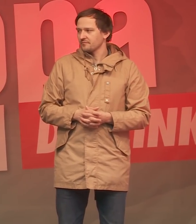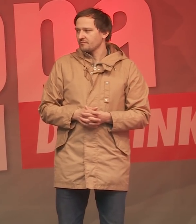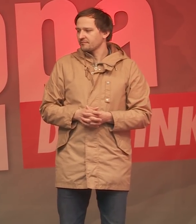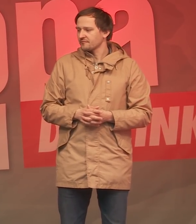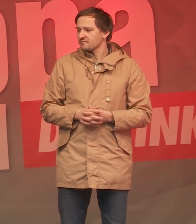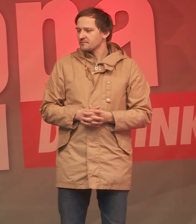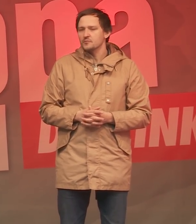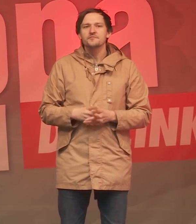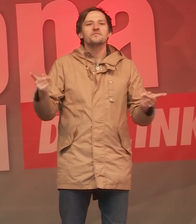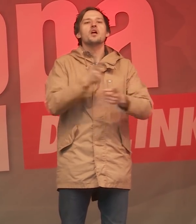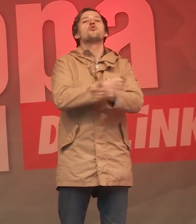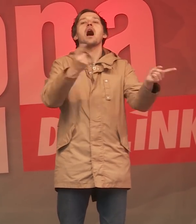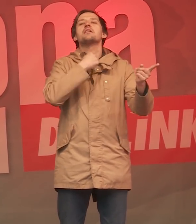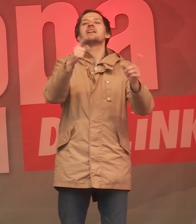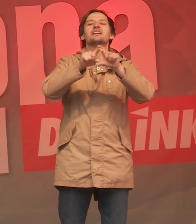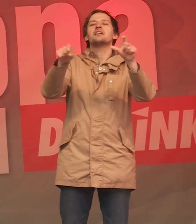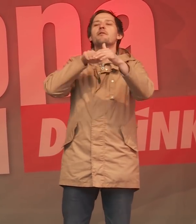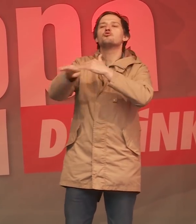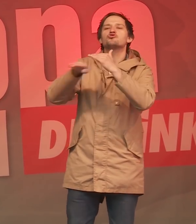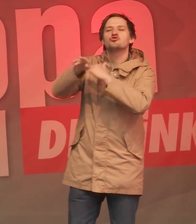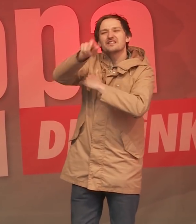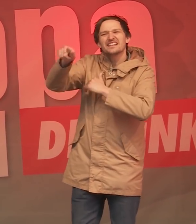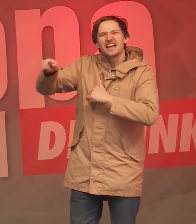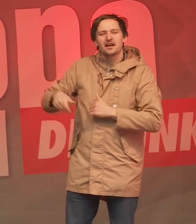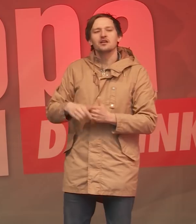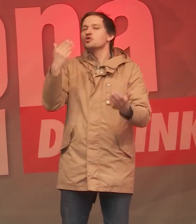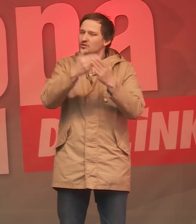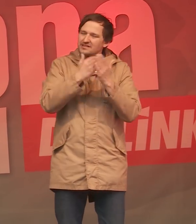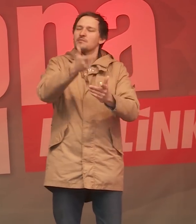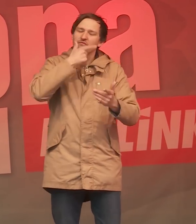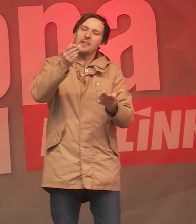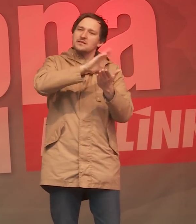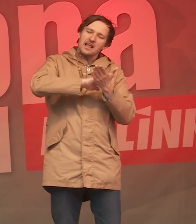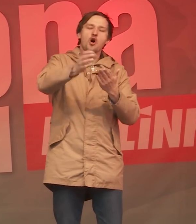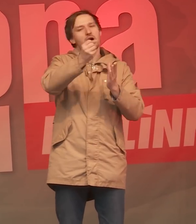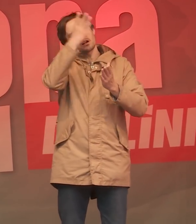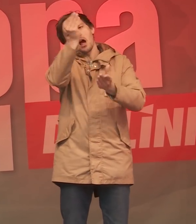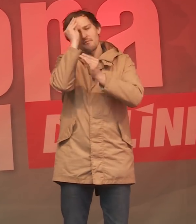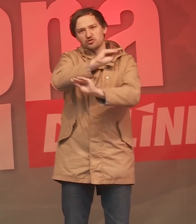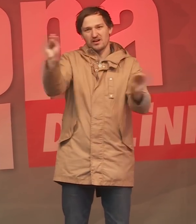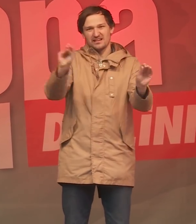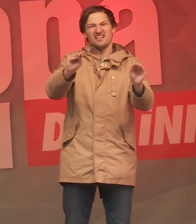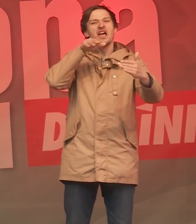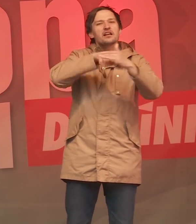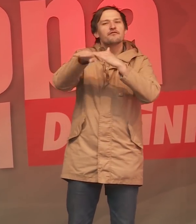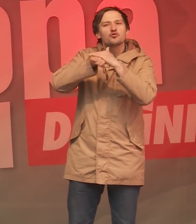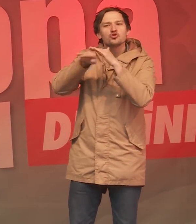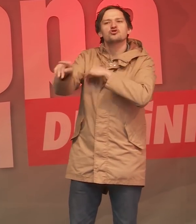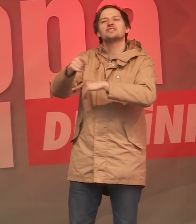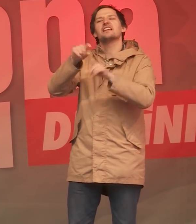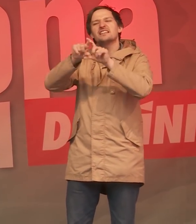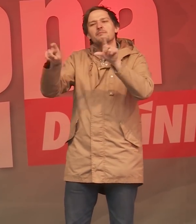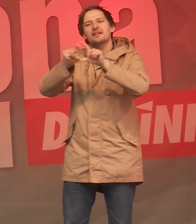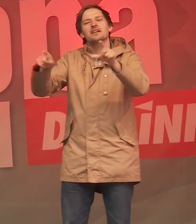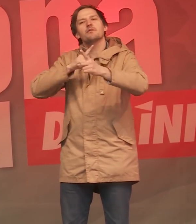Und alle reden über Geflüchtete. Und auch in dieser Klarheit möchte ich es sagen. Der über Geflüchtete auf der einen Seite